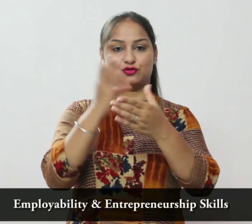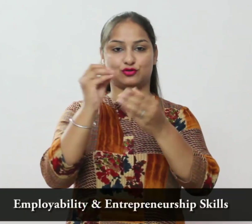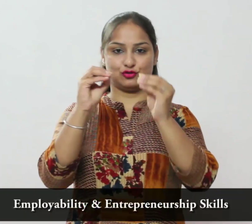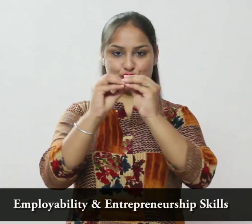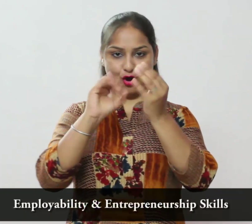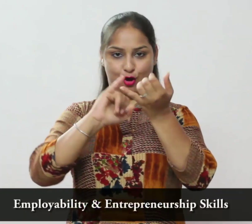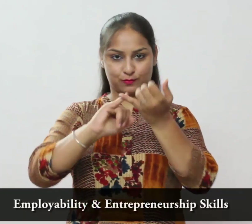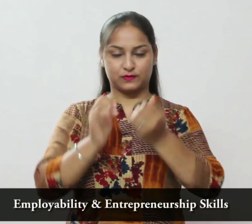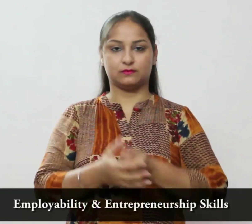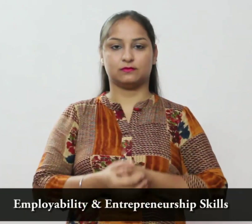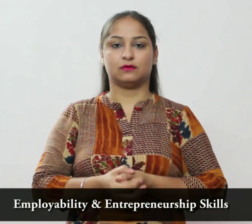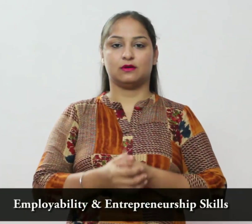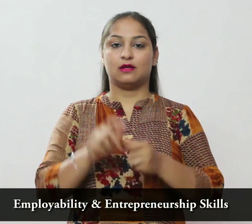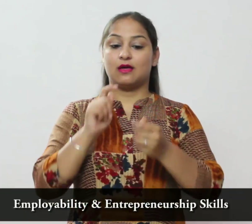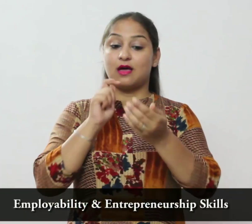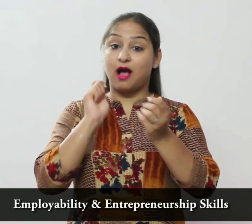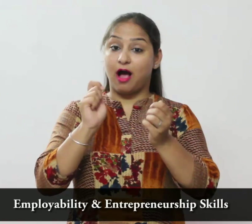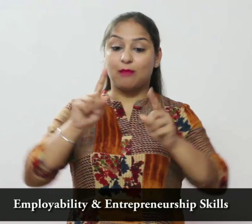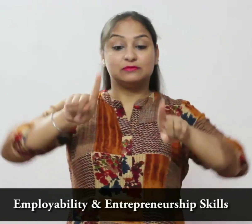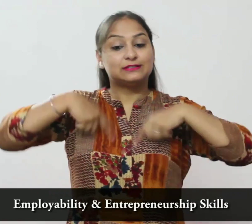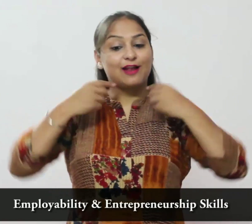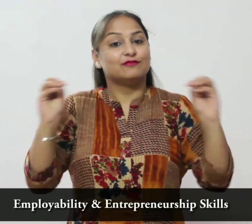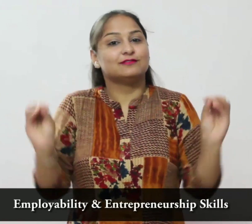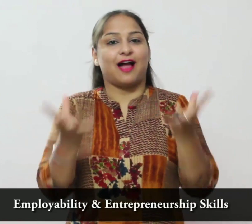रोजगार और उद्ध्यमीता कोशल